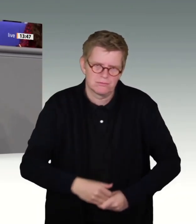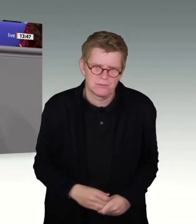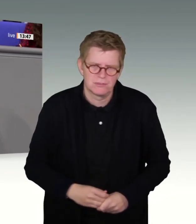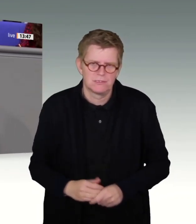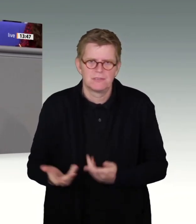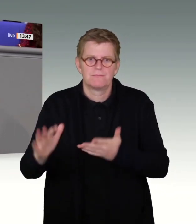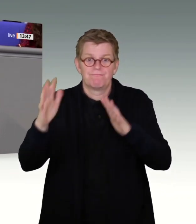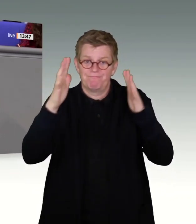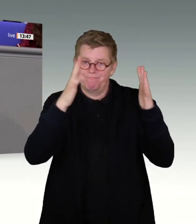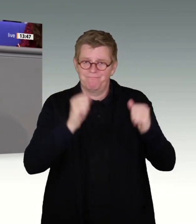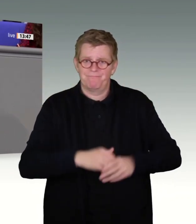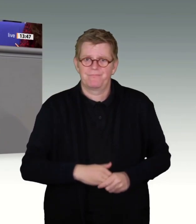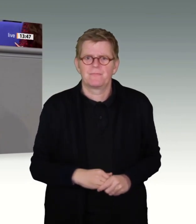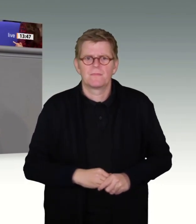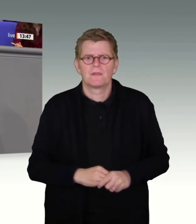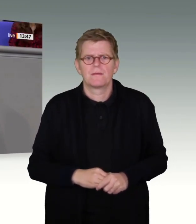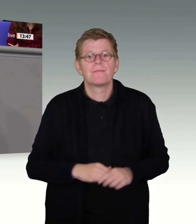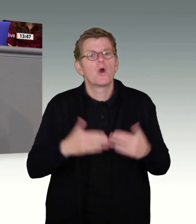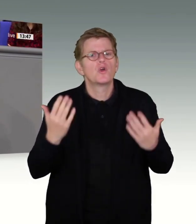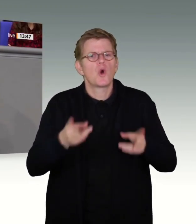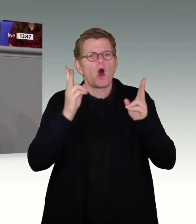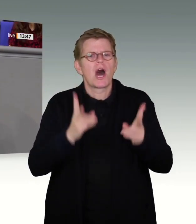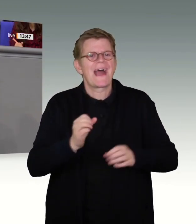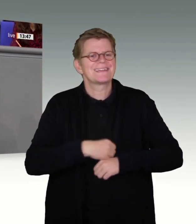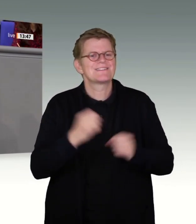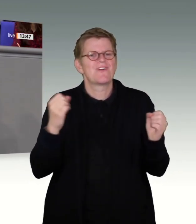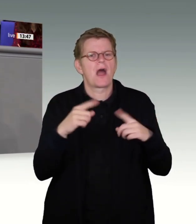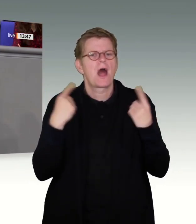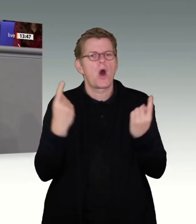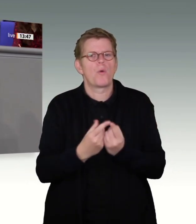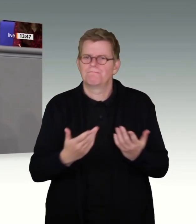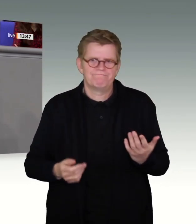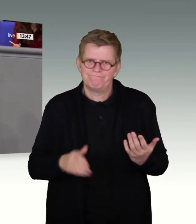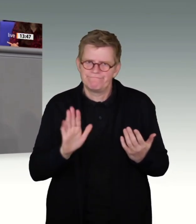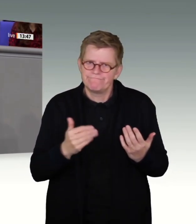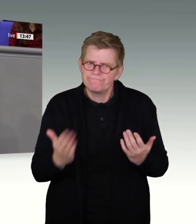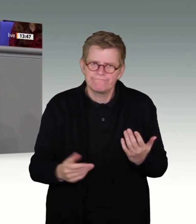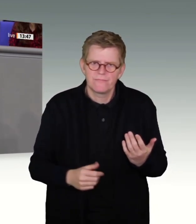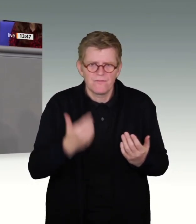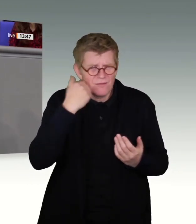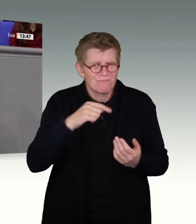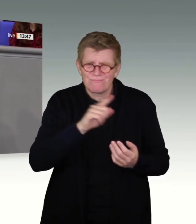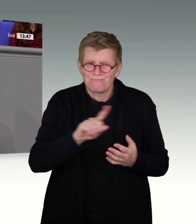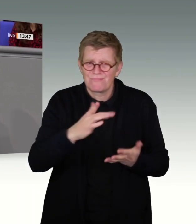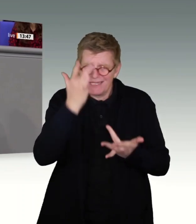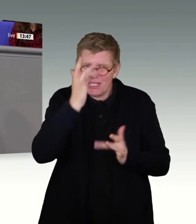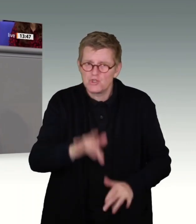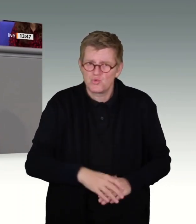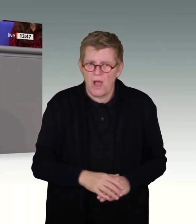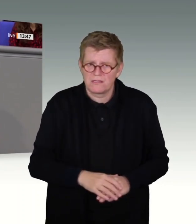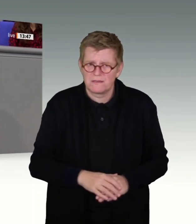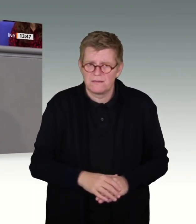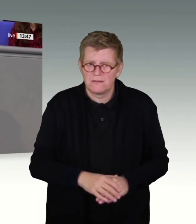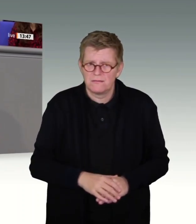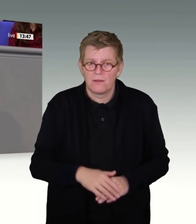Und rechtsfreie Räume oder blinde Flecken, das werden wir in unserem demokratischen Rechtsstaat nicht zulassen. Machen Sie sich da keine Sorgen. Und deswegen, liebe Mitbürgerinnen und